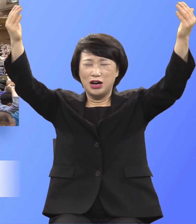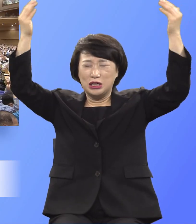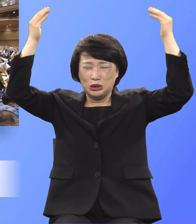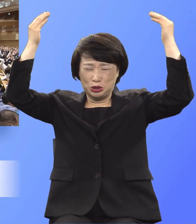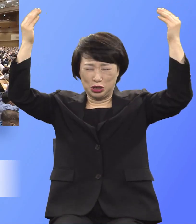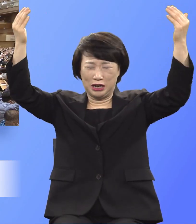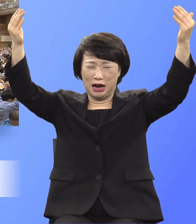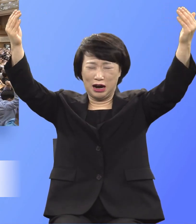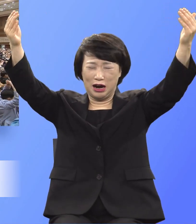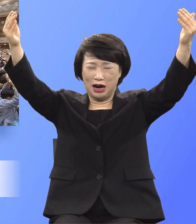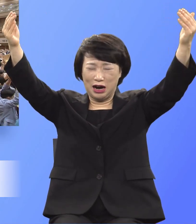주여!